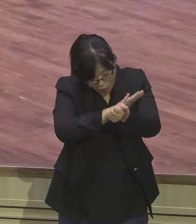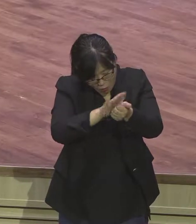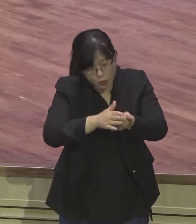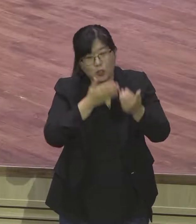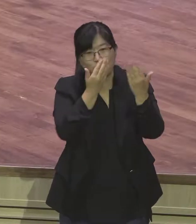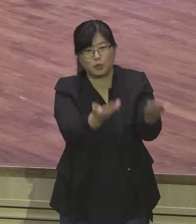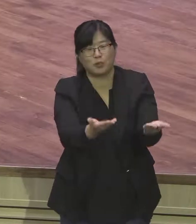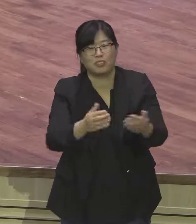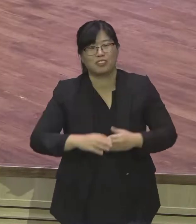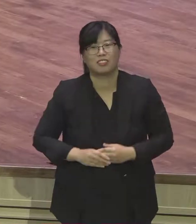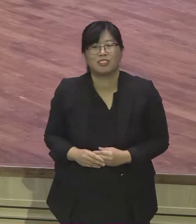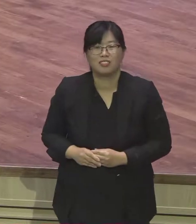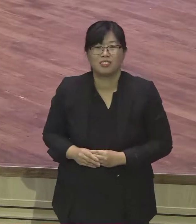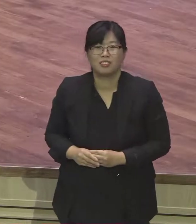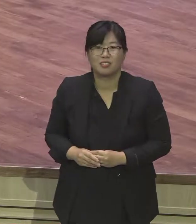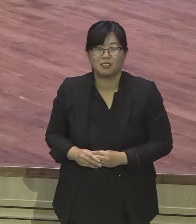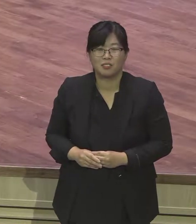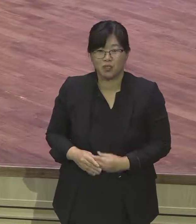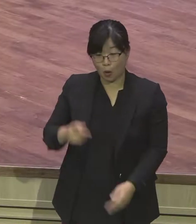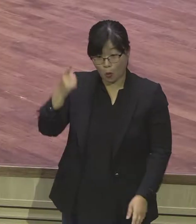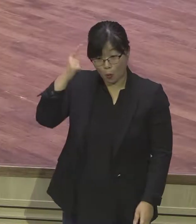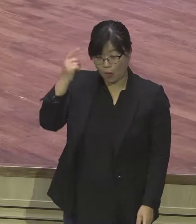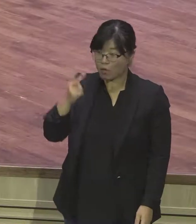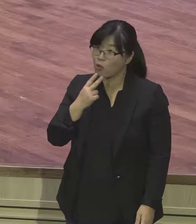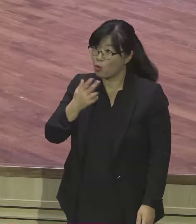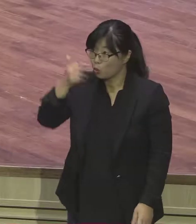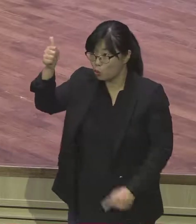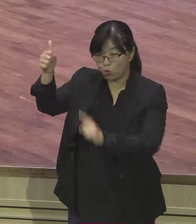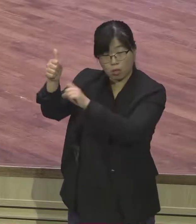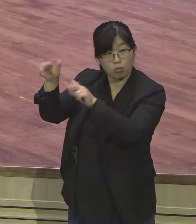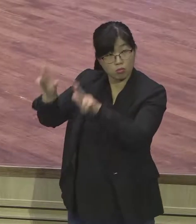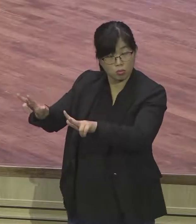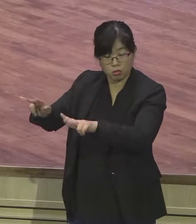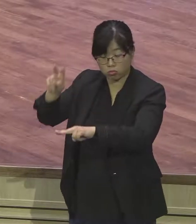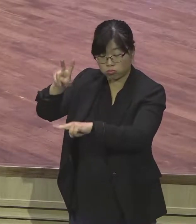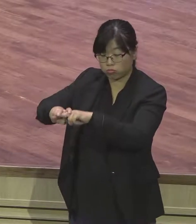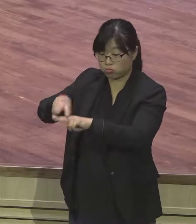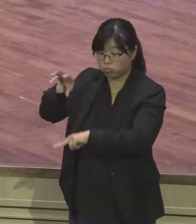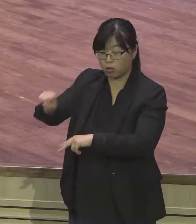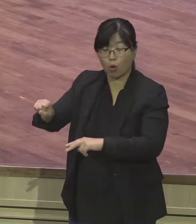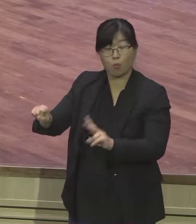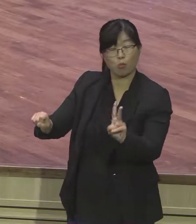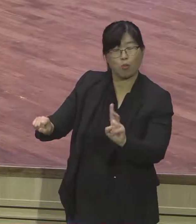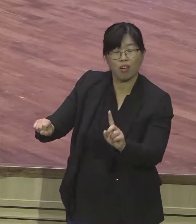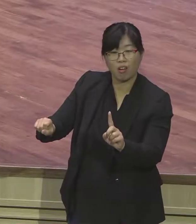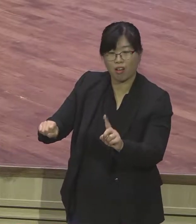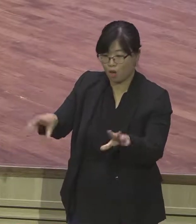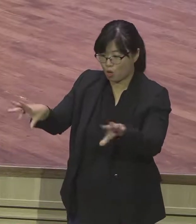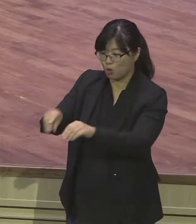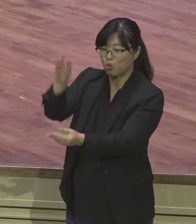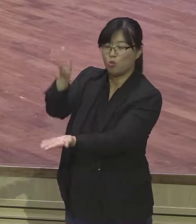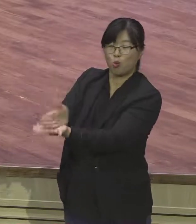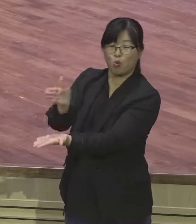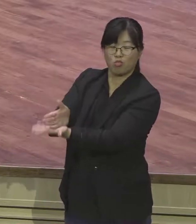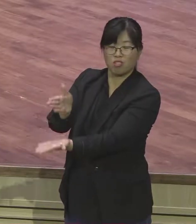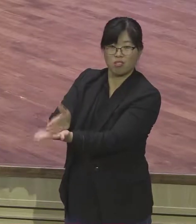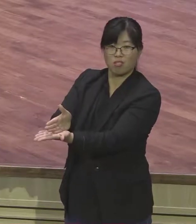저 목숨은 요셉에게 달렸단 말이에요 자기들이 볼 때 상식적으로 그러니 버려 걸기는 겁니다 지금